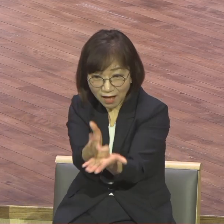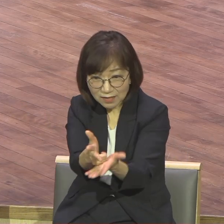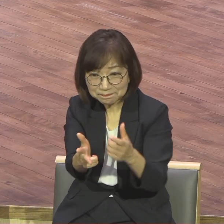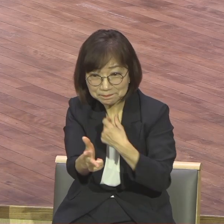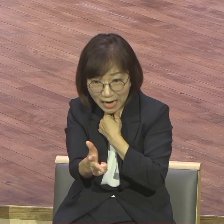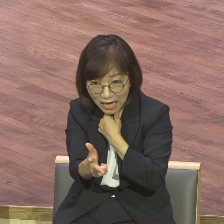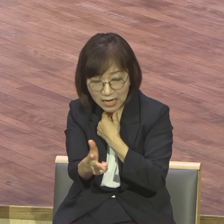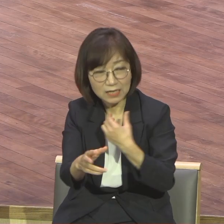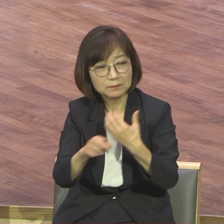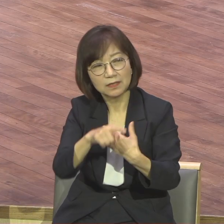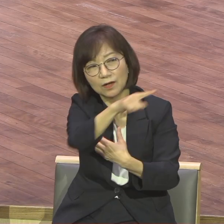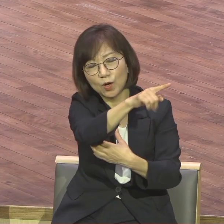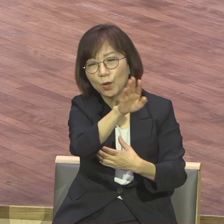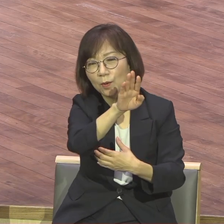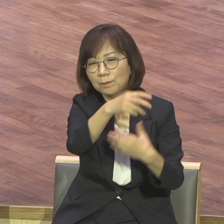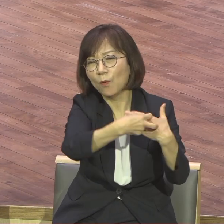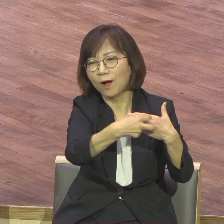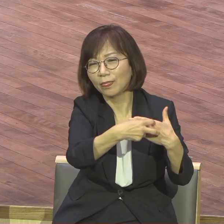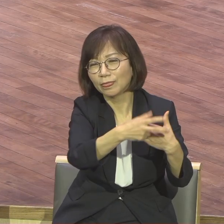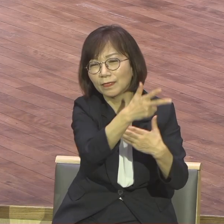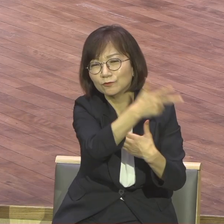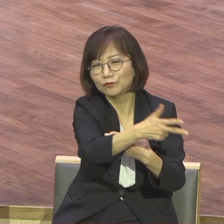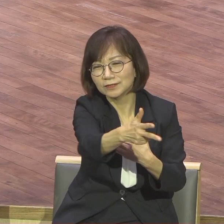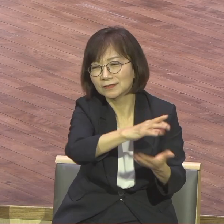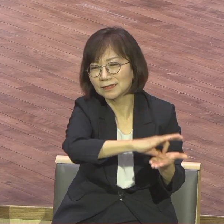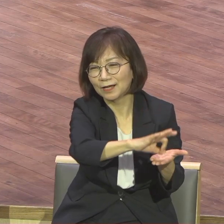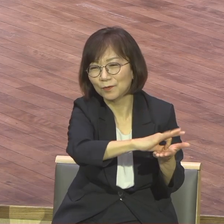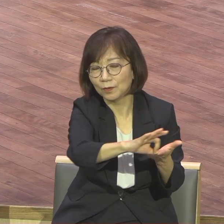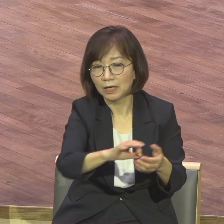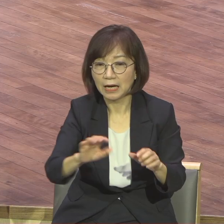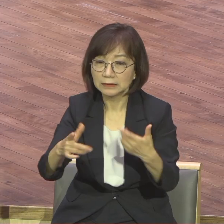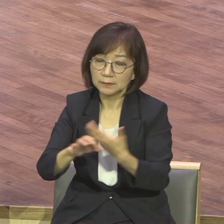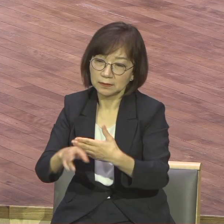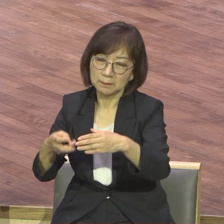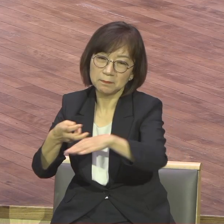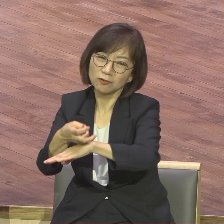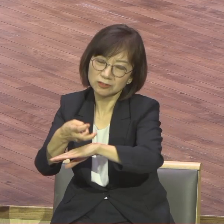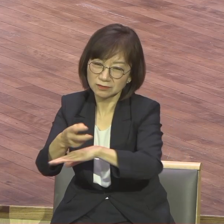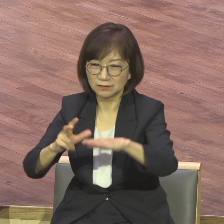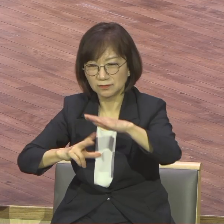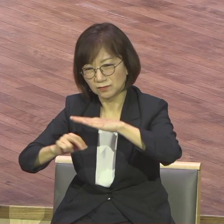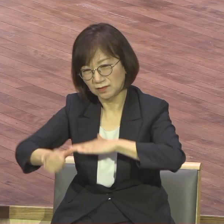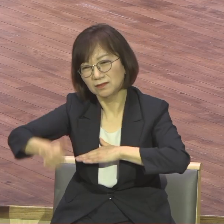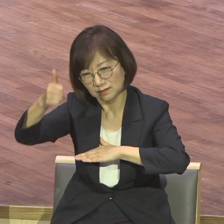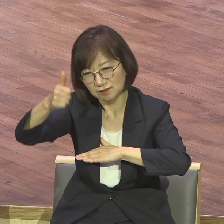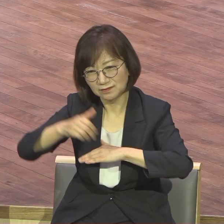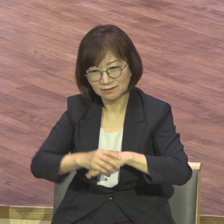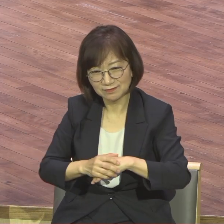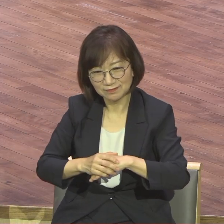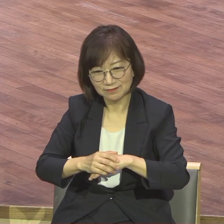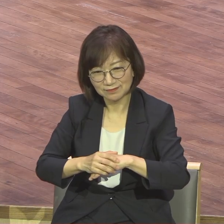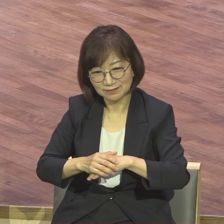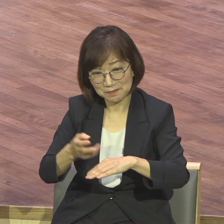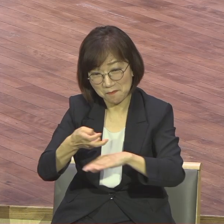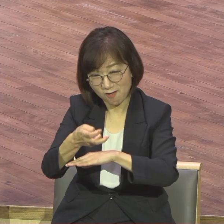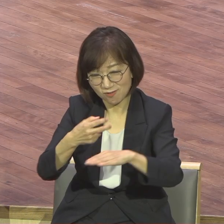대중교통수단을 이용 한 번만 해버리면 종일 그 자리에 다른 사람이 델 수가 있잖아요 왔다 갔다 여러분 좀